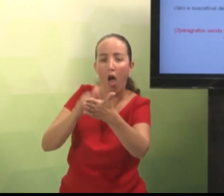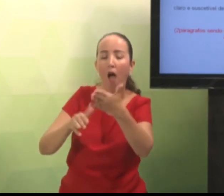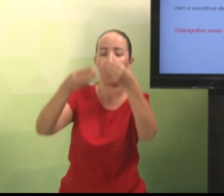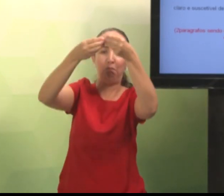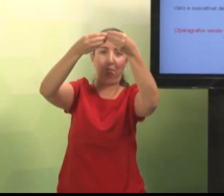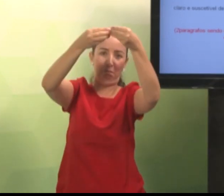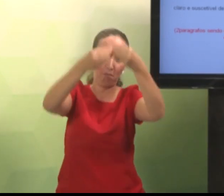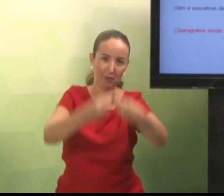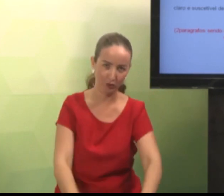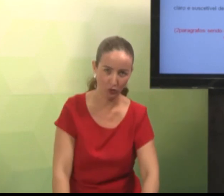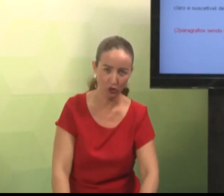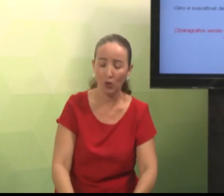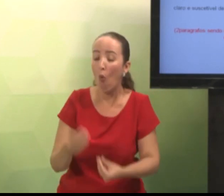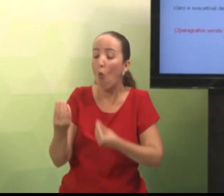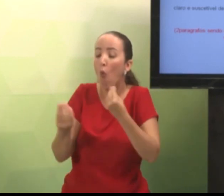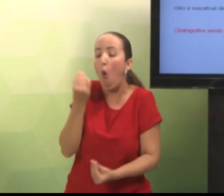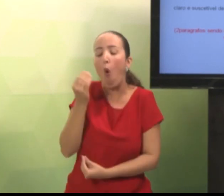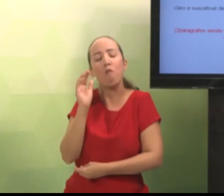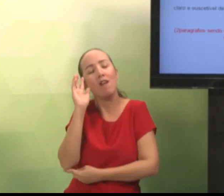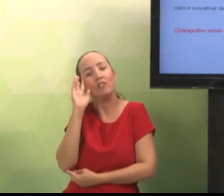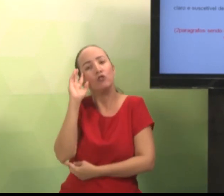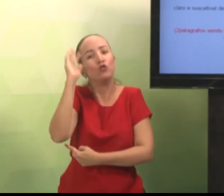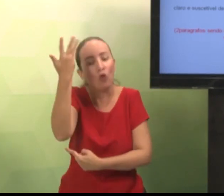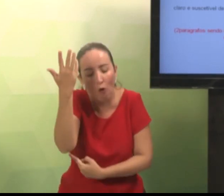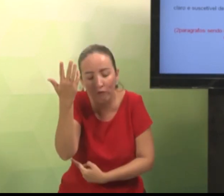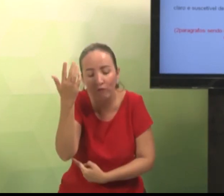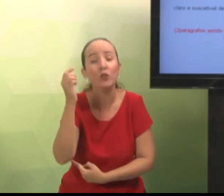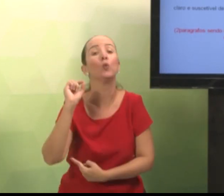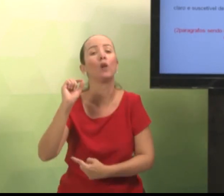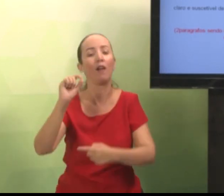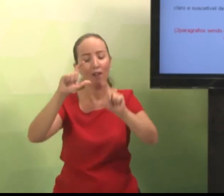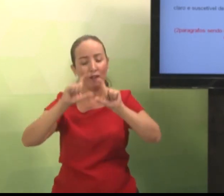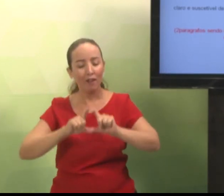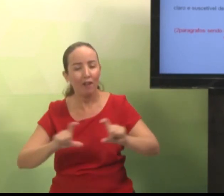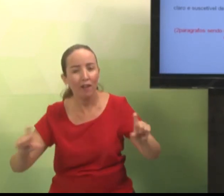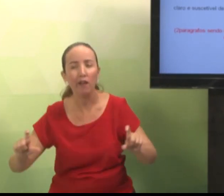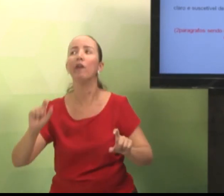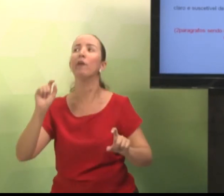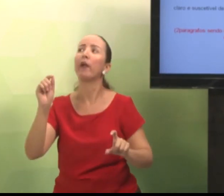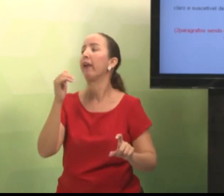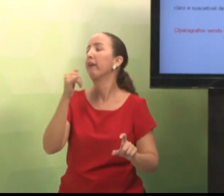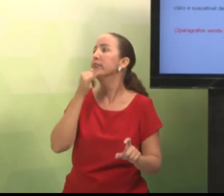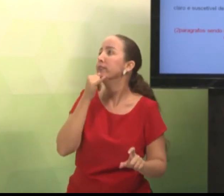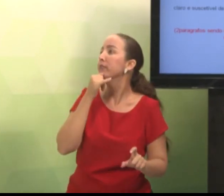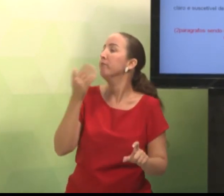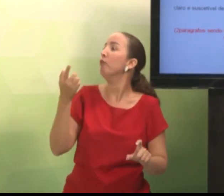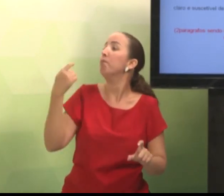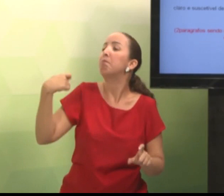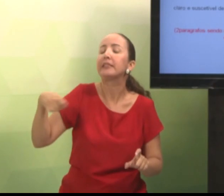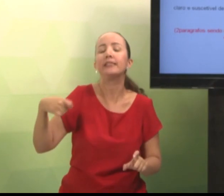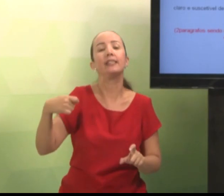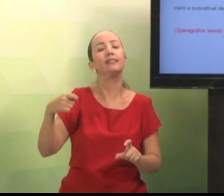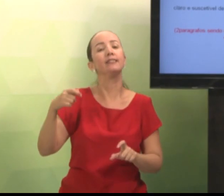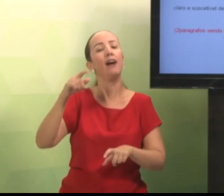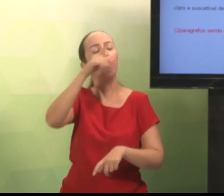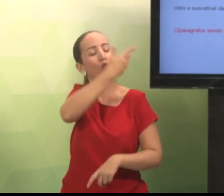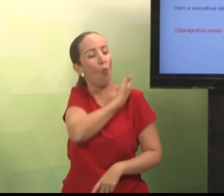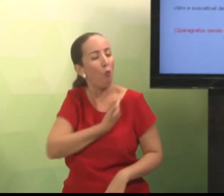em detrimento da língua de sinais, em prejuízo dessa língua. Então, aqui eu tenho um problema. Por exemplo, o que é